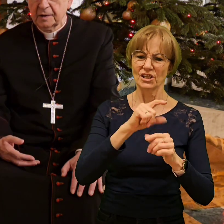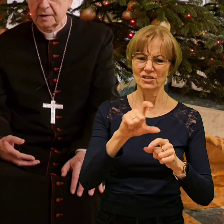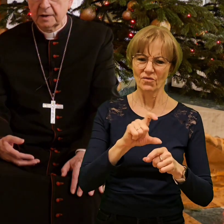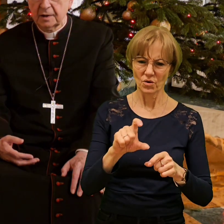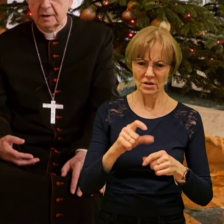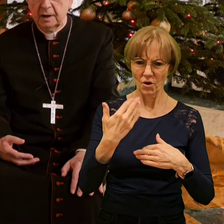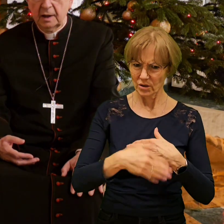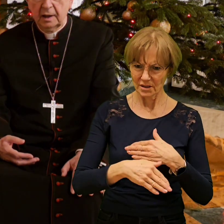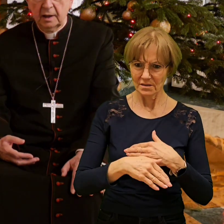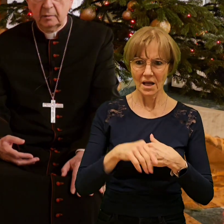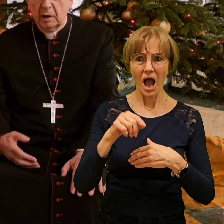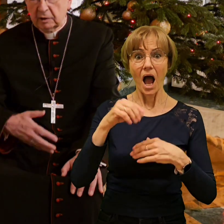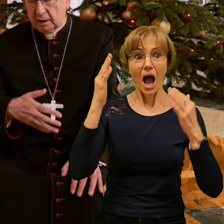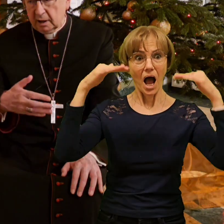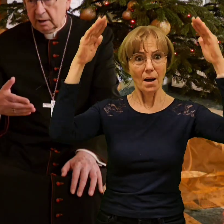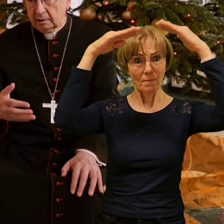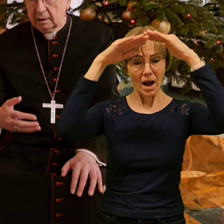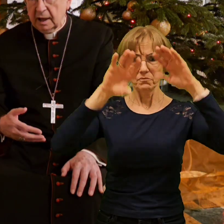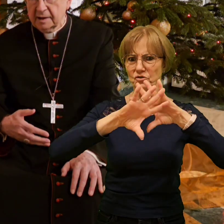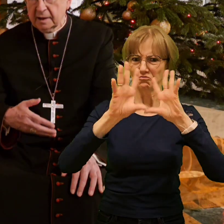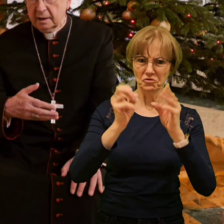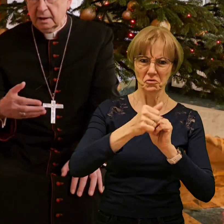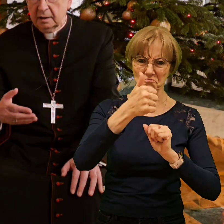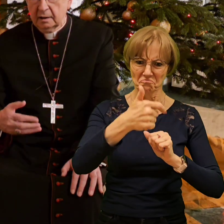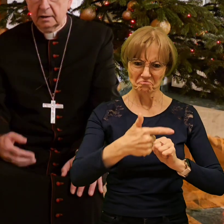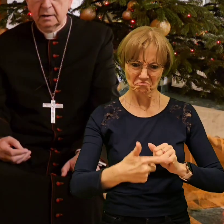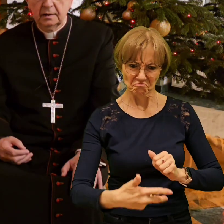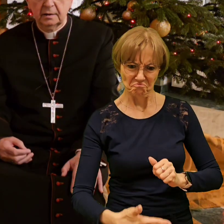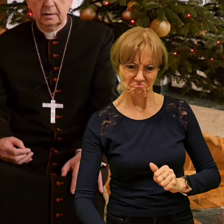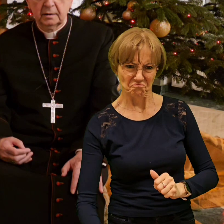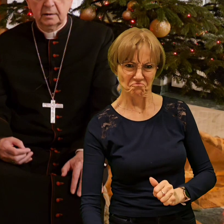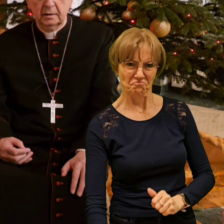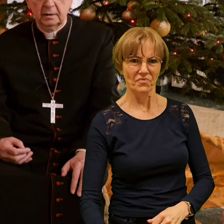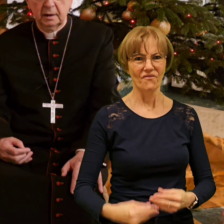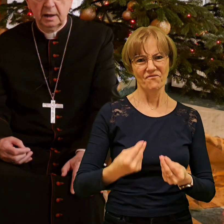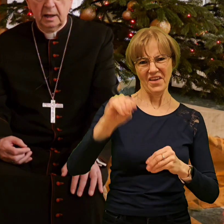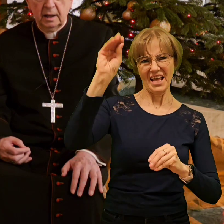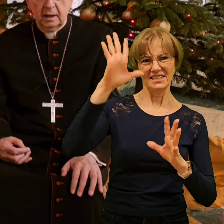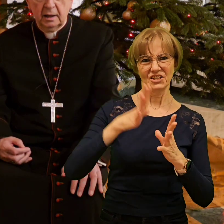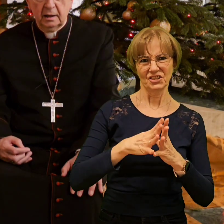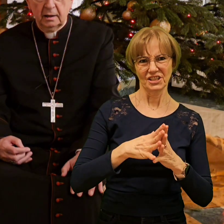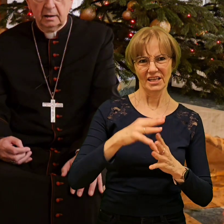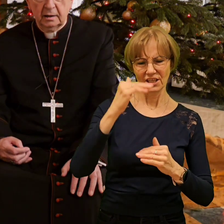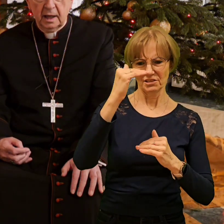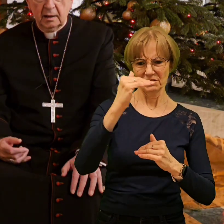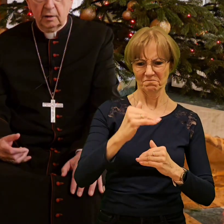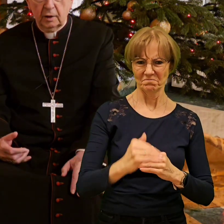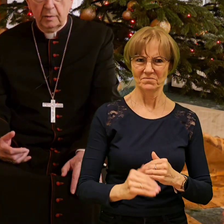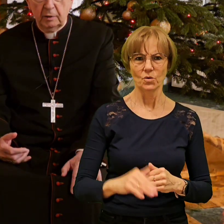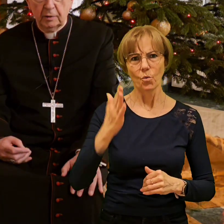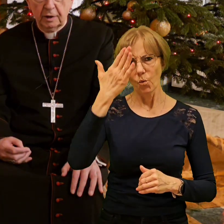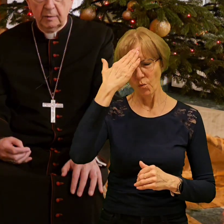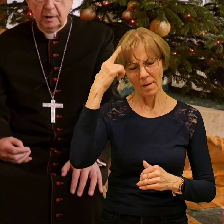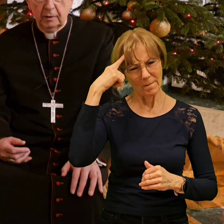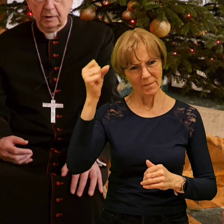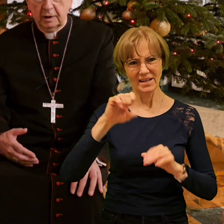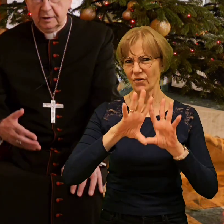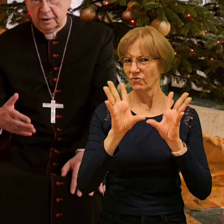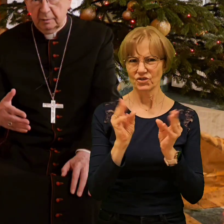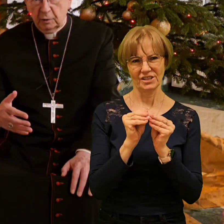miał takie klasyki, jak oj maluśki, maluśki, gdzie mógł